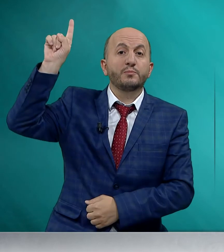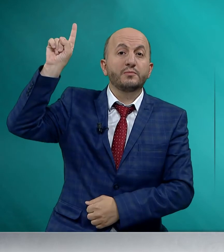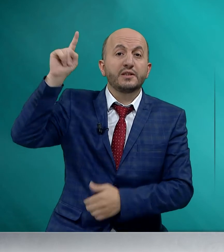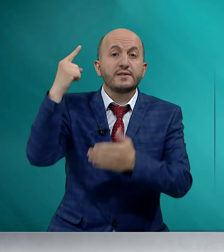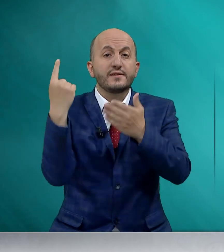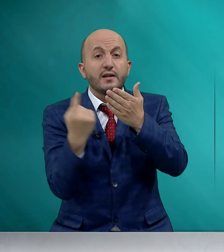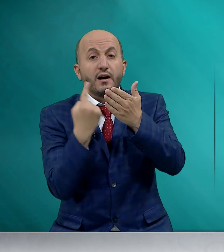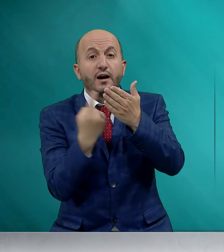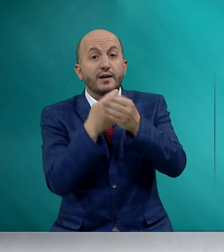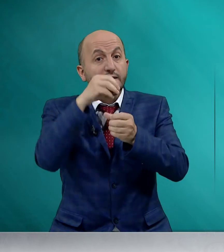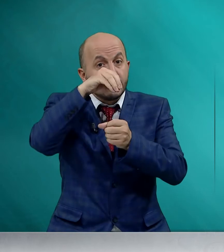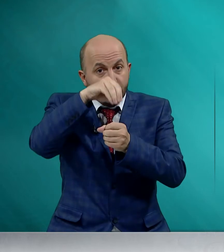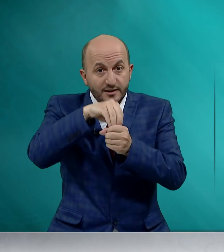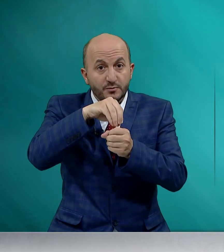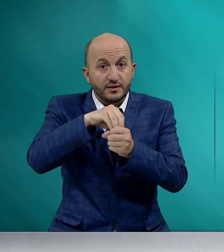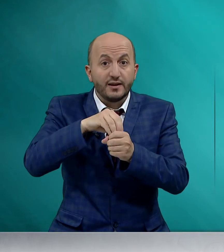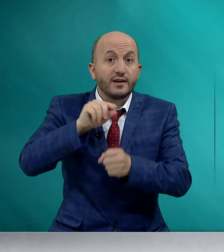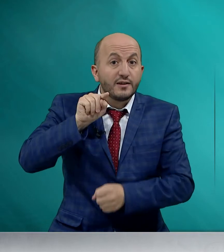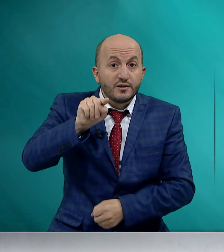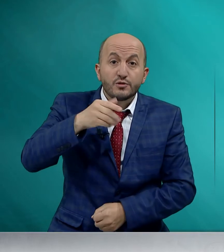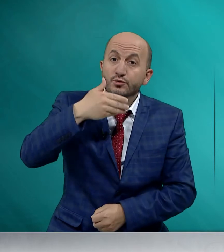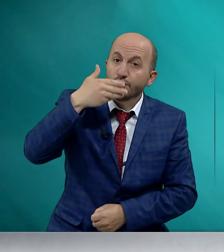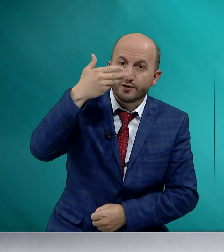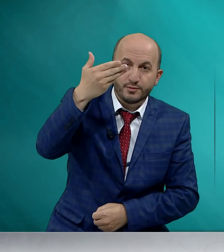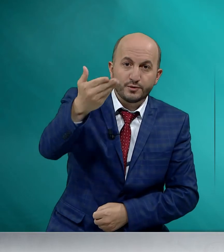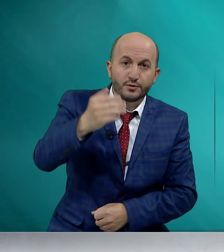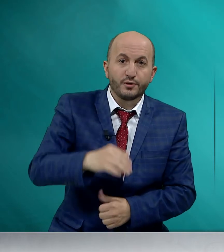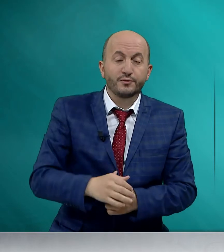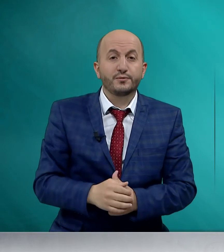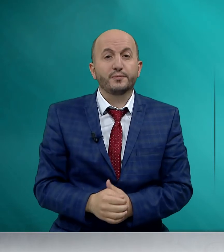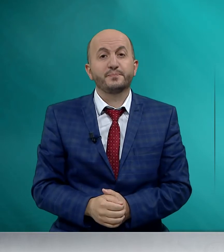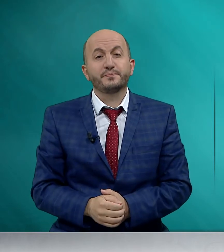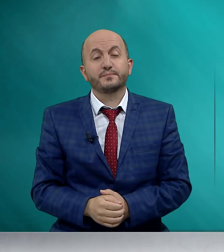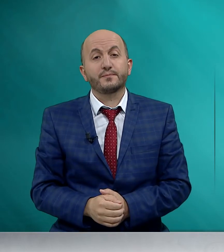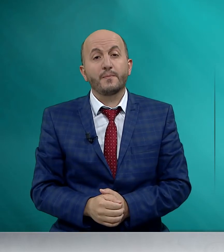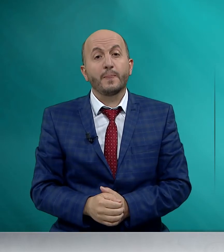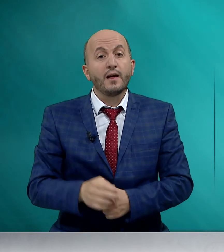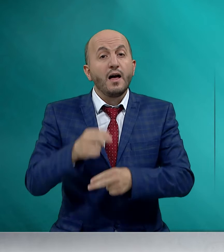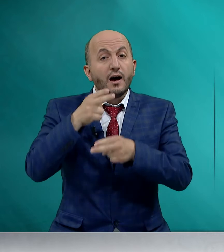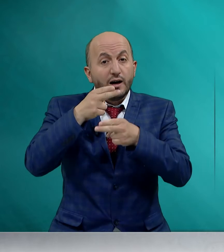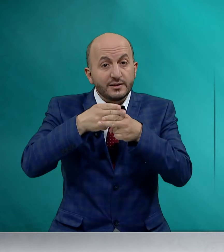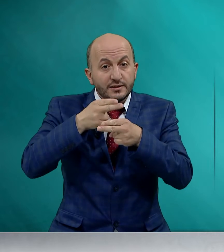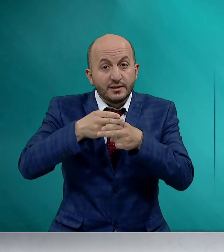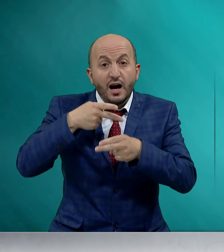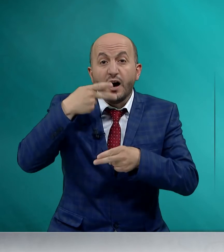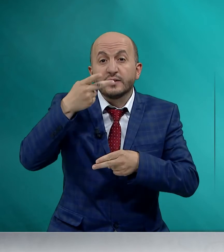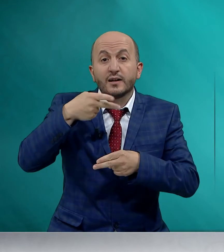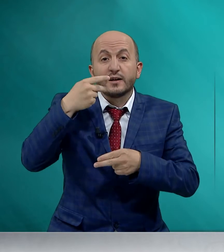Hepimiz ayet-i kerimede şöyle buyuruyor. Adını anarak